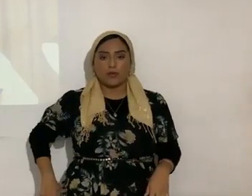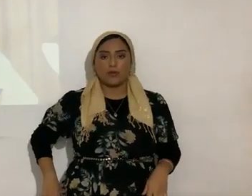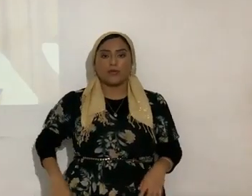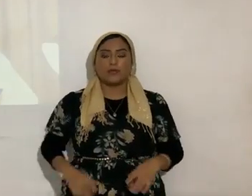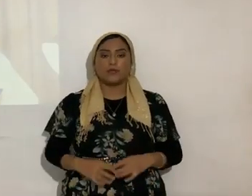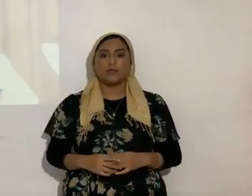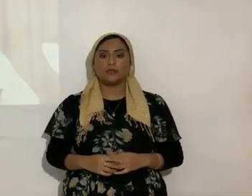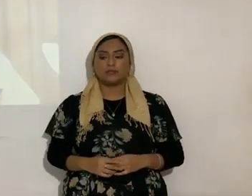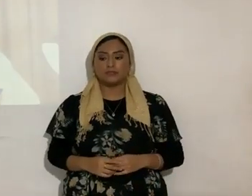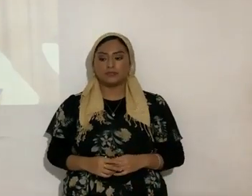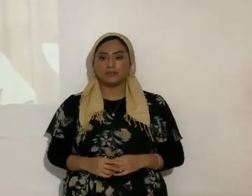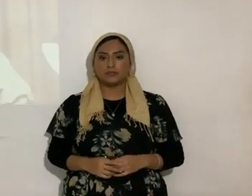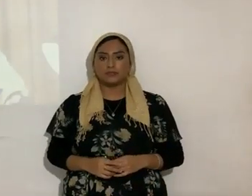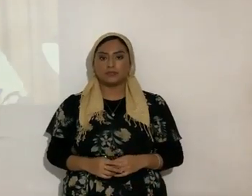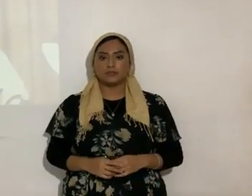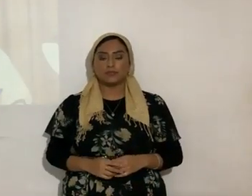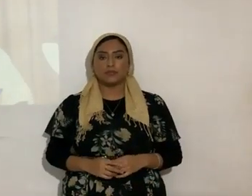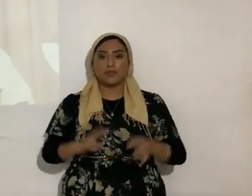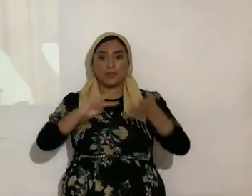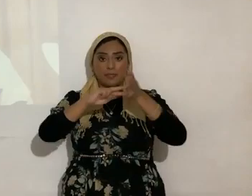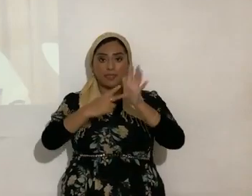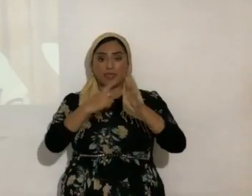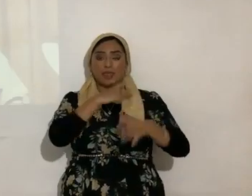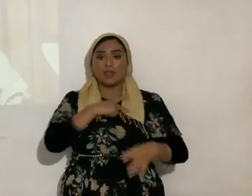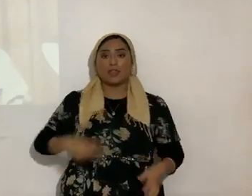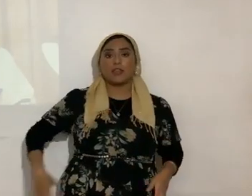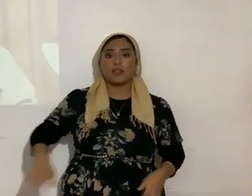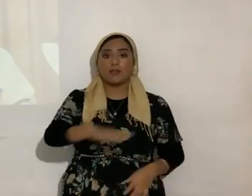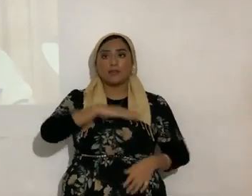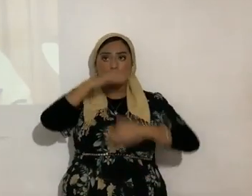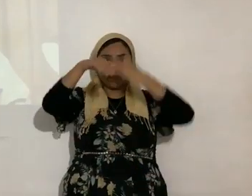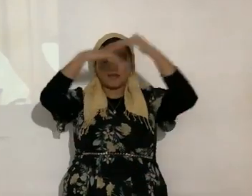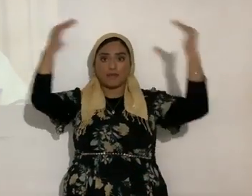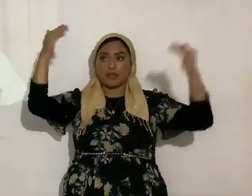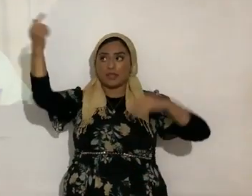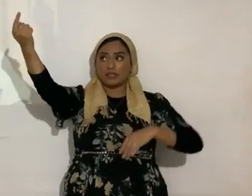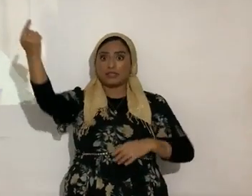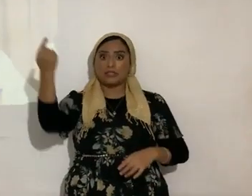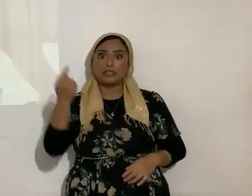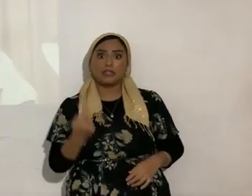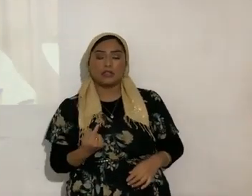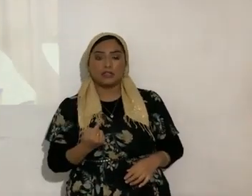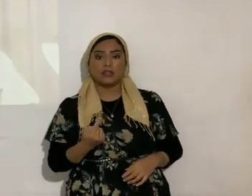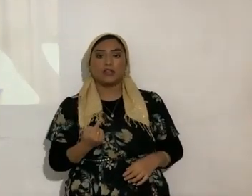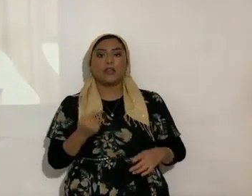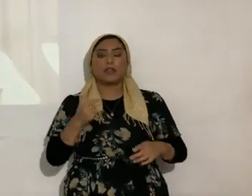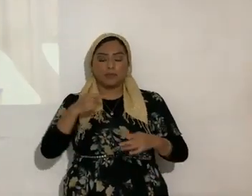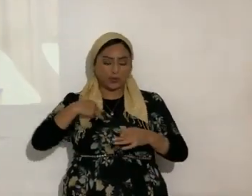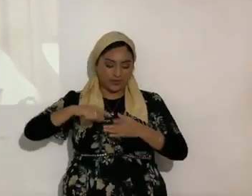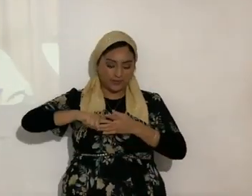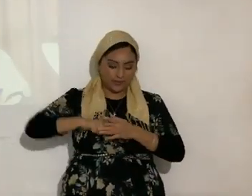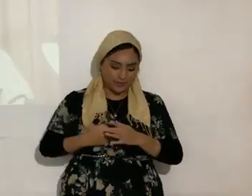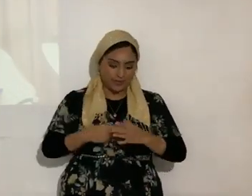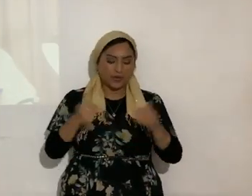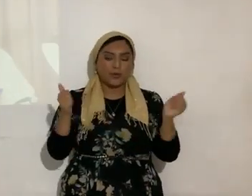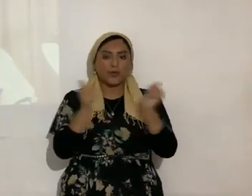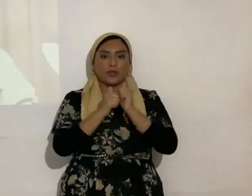Es decir, el reino de los cielos se acercó, ¿de acuerdo?, de ahí vamos a partir entonces con la administración, amados.